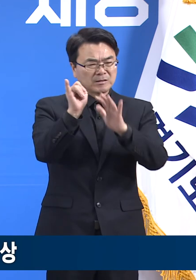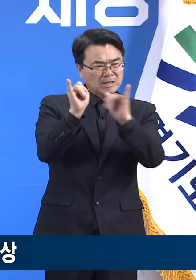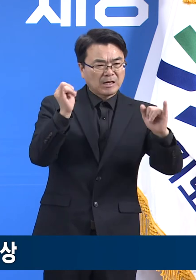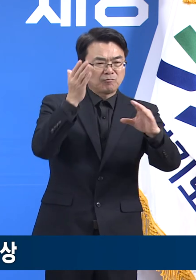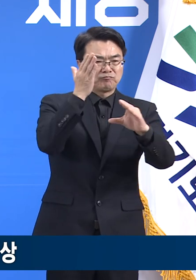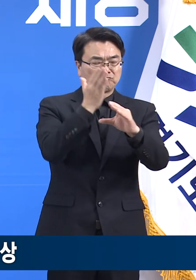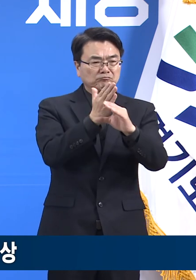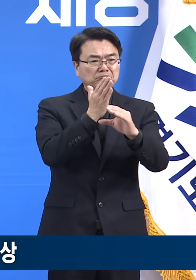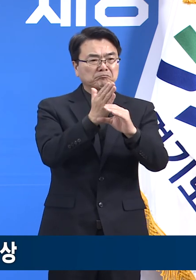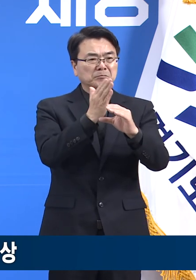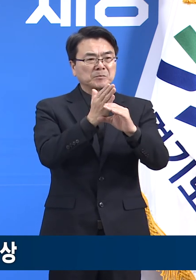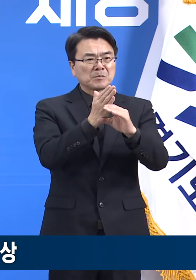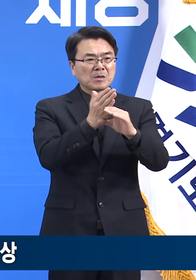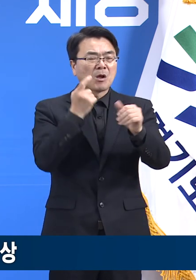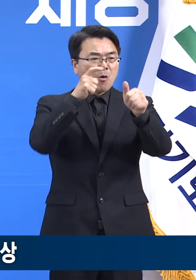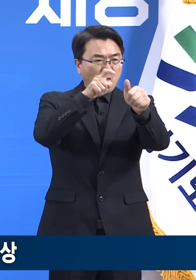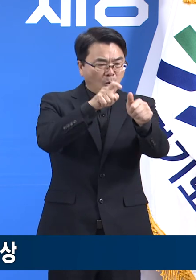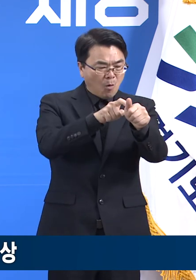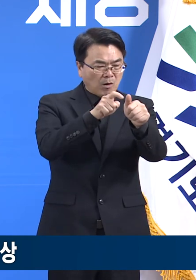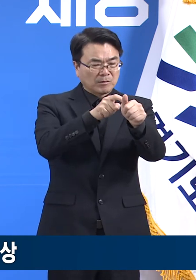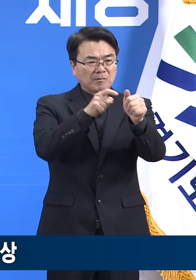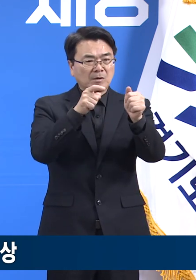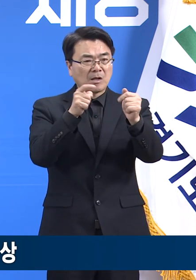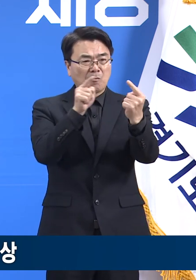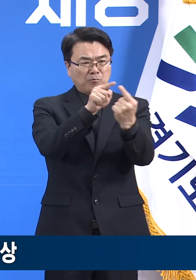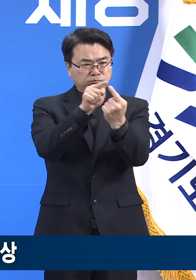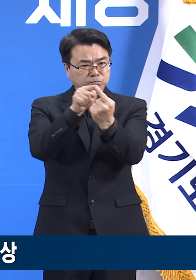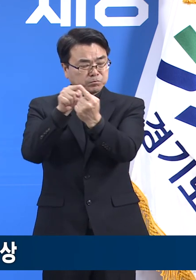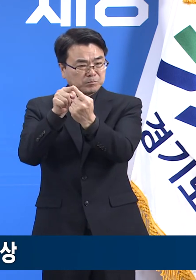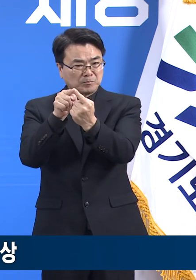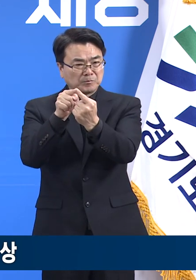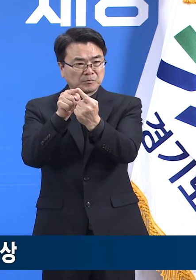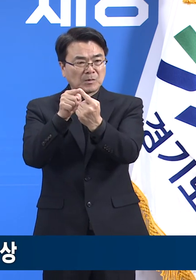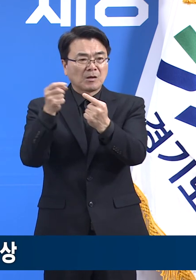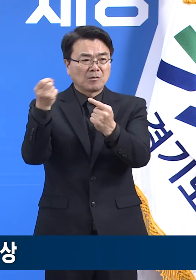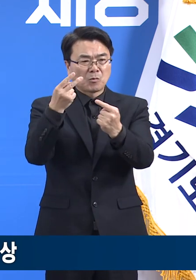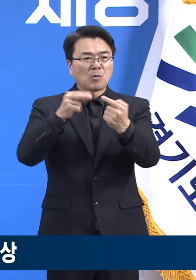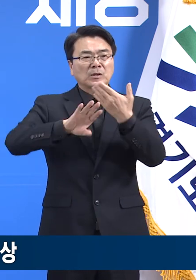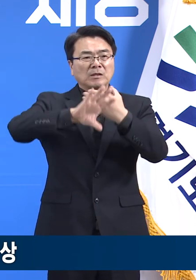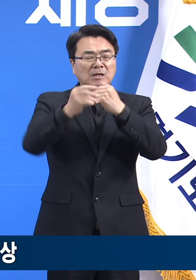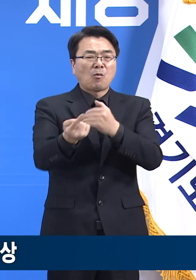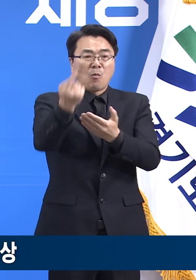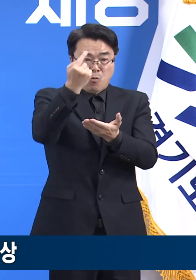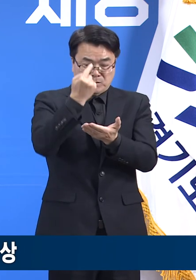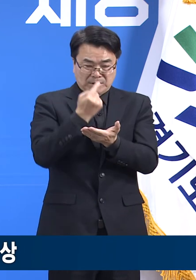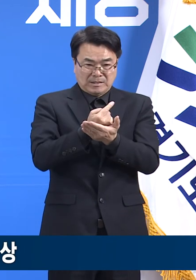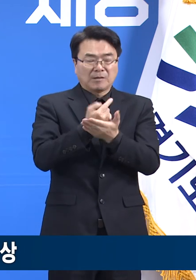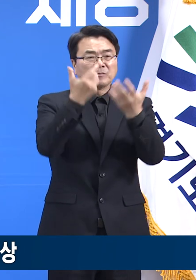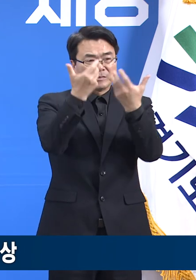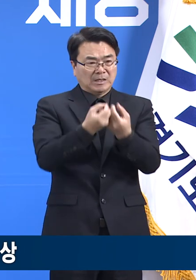유입이 35명, 확진자 접속이 3명으로, 해외 유입 사례가 90% 이상을 차지하고 있습니다.